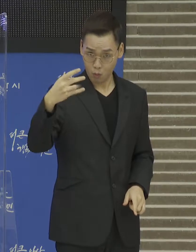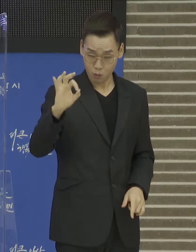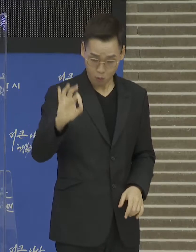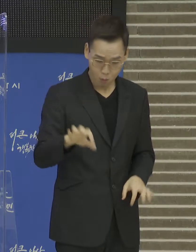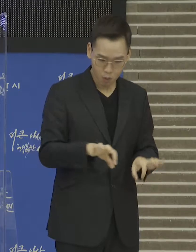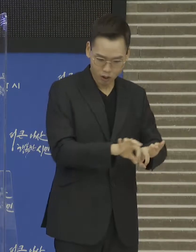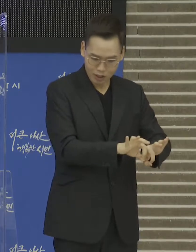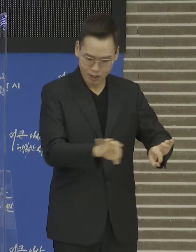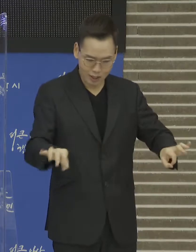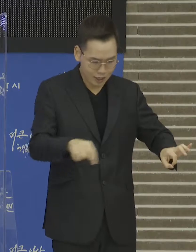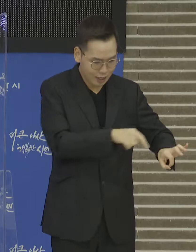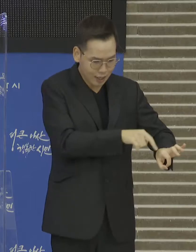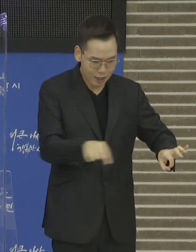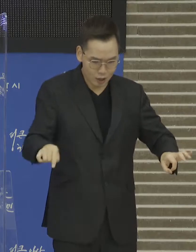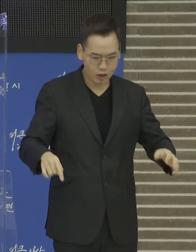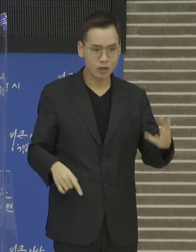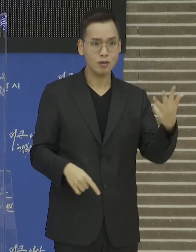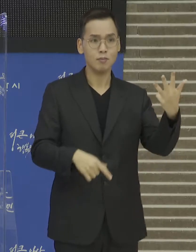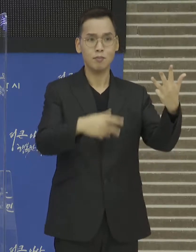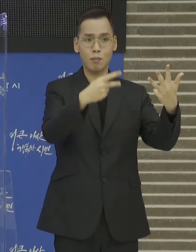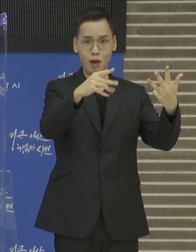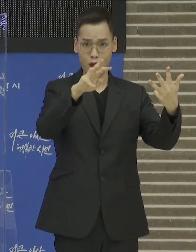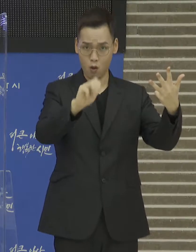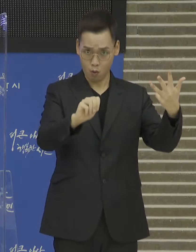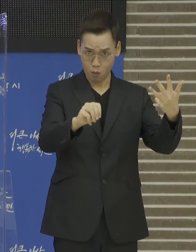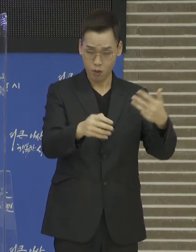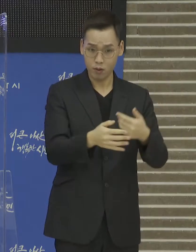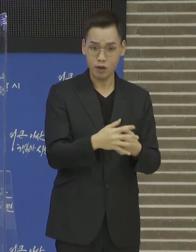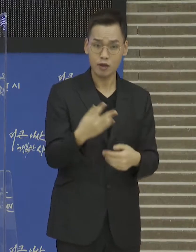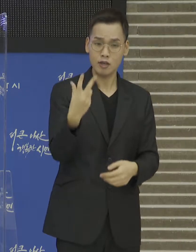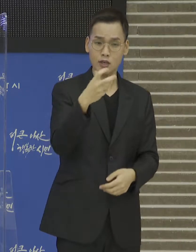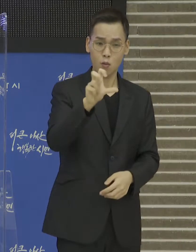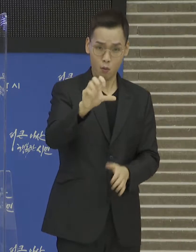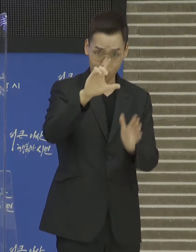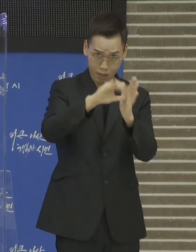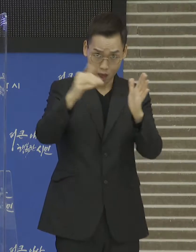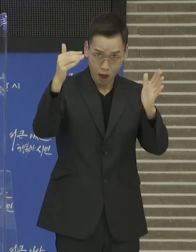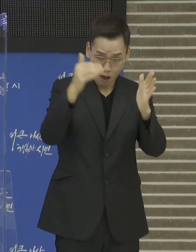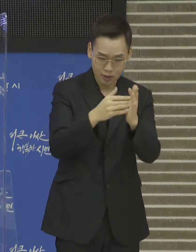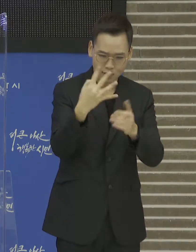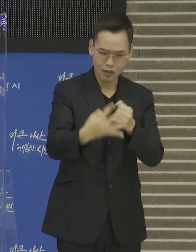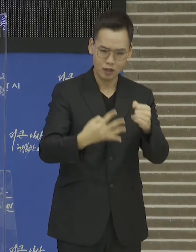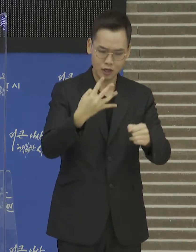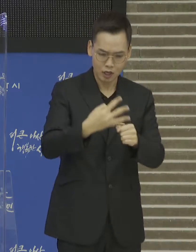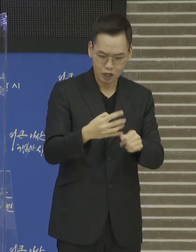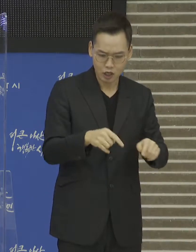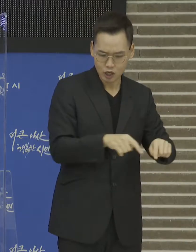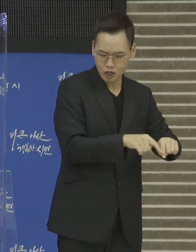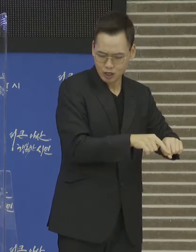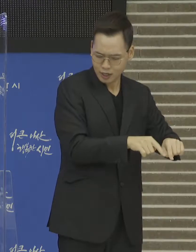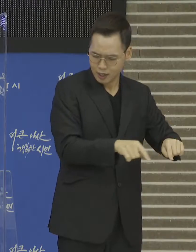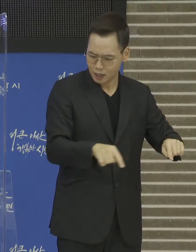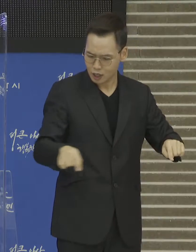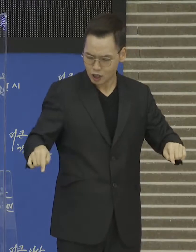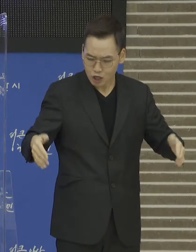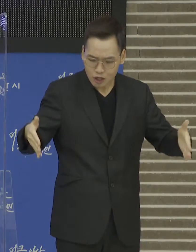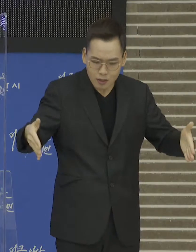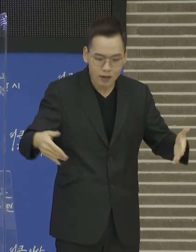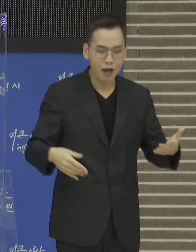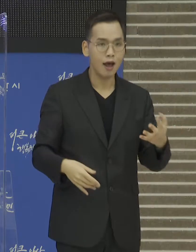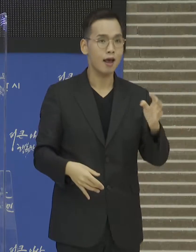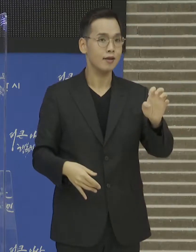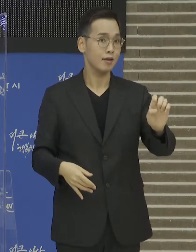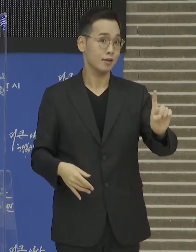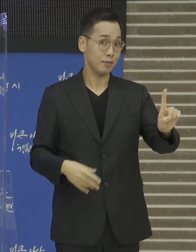2022년부터 2025년까지 4년간 총 41킬로 구간의 노후